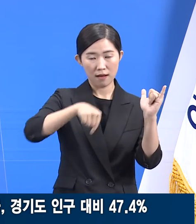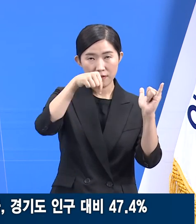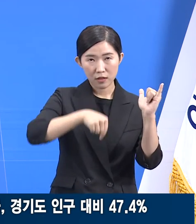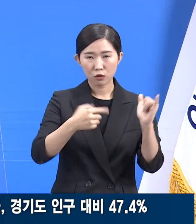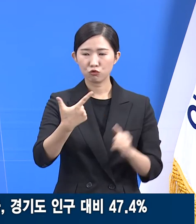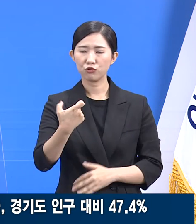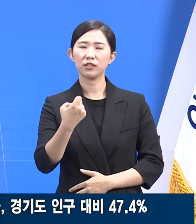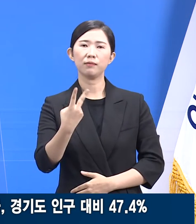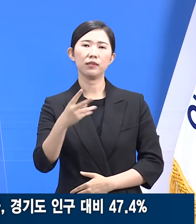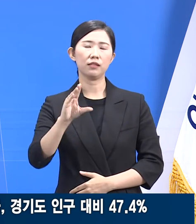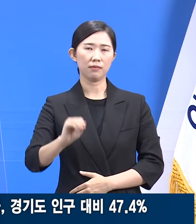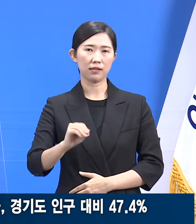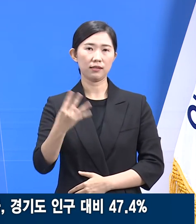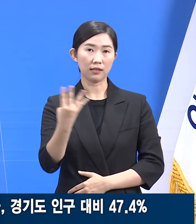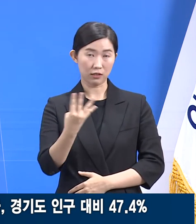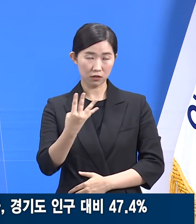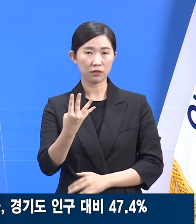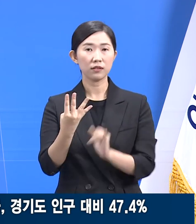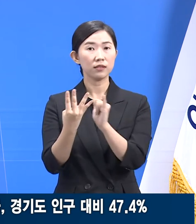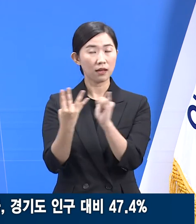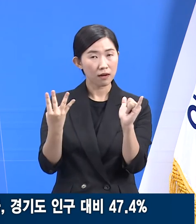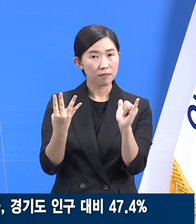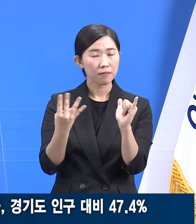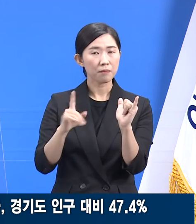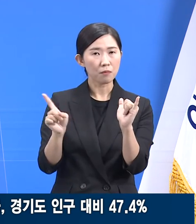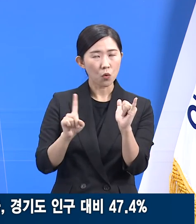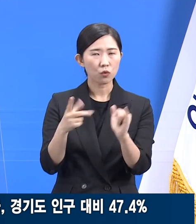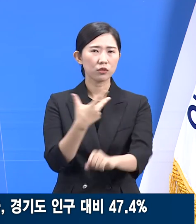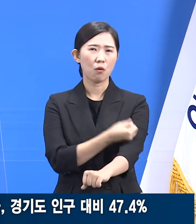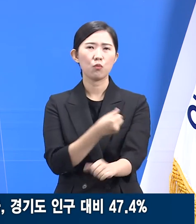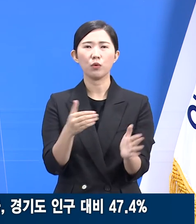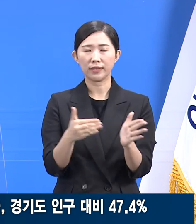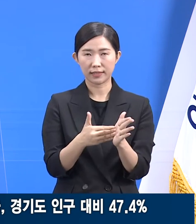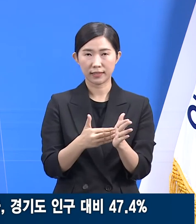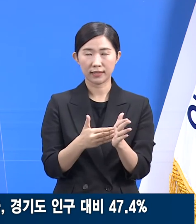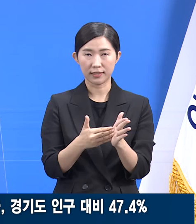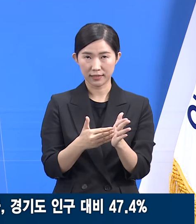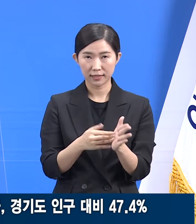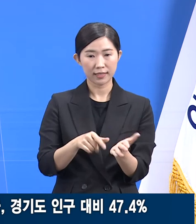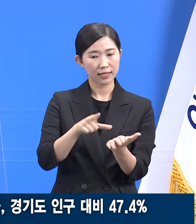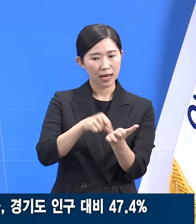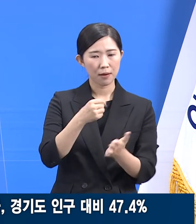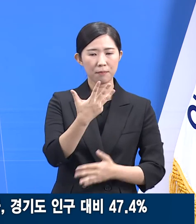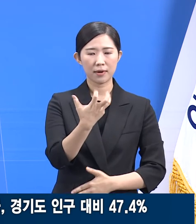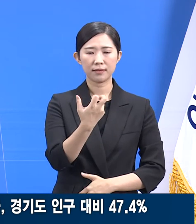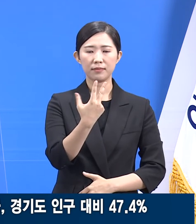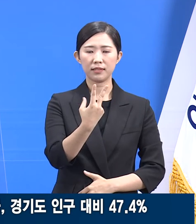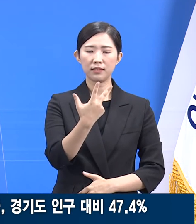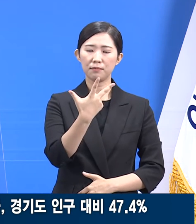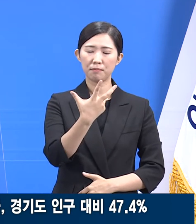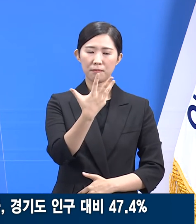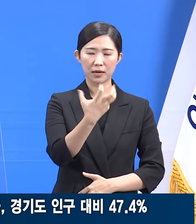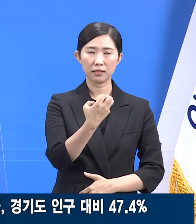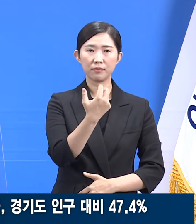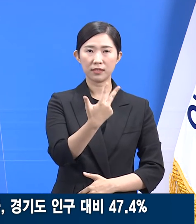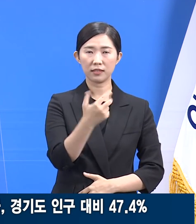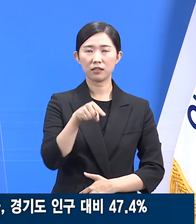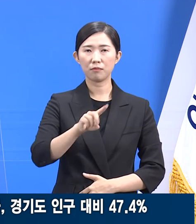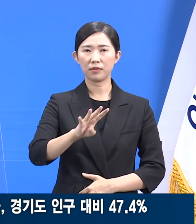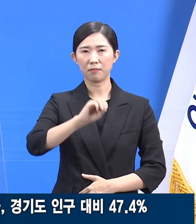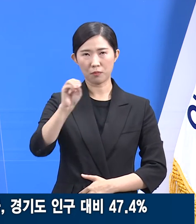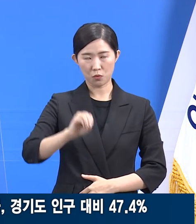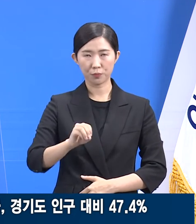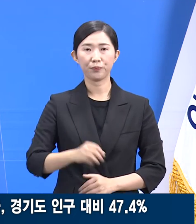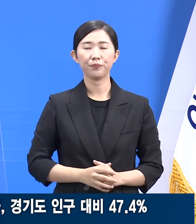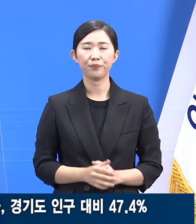62만 4,177명이 접종하였으며 접종률은 87.3%입니다. 그리고